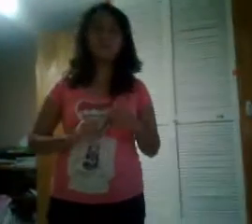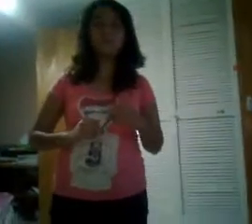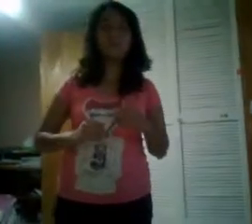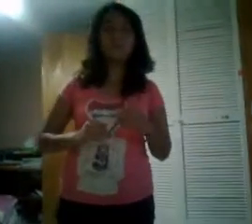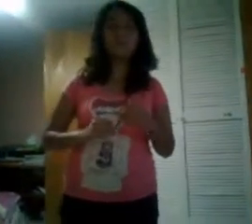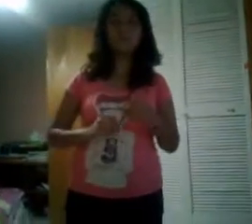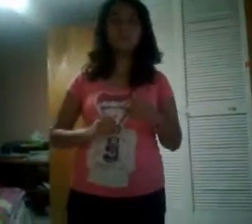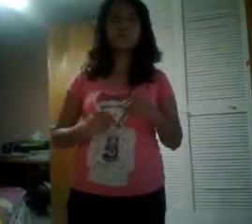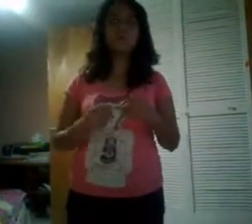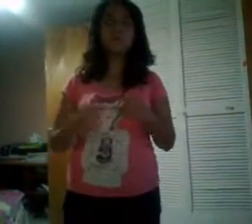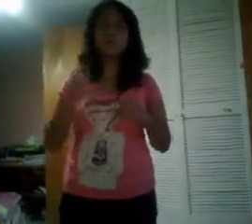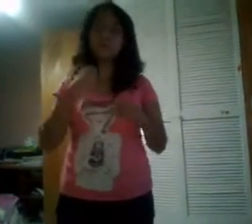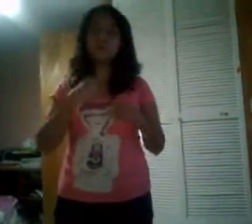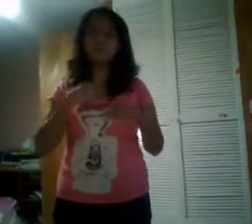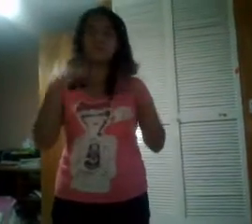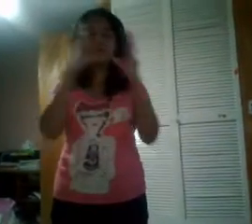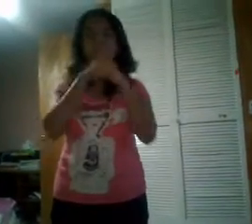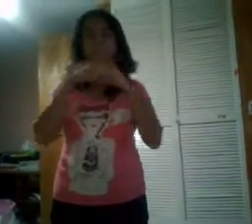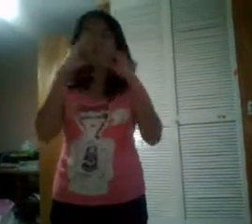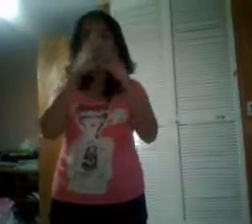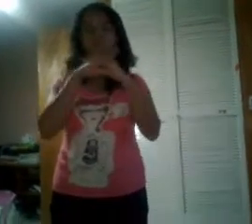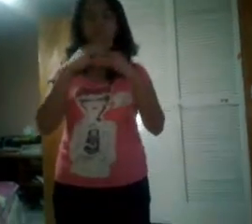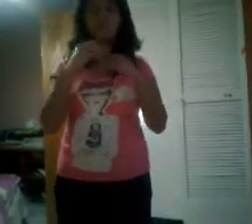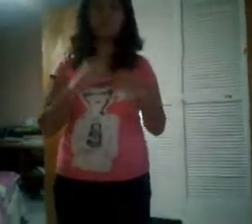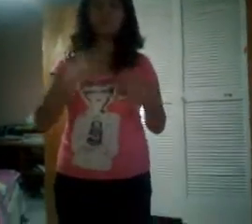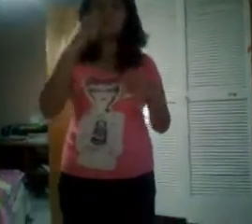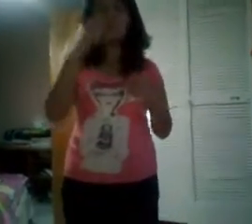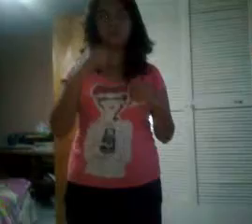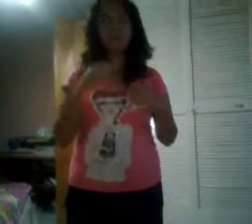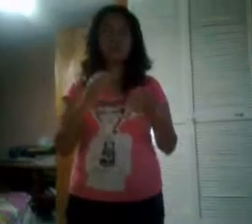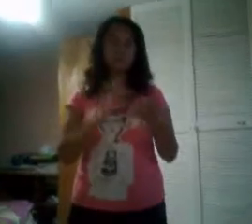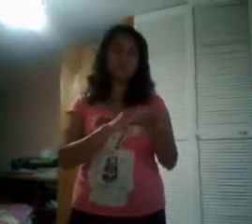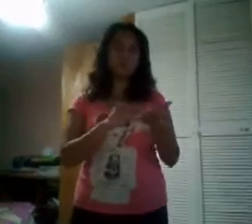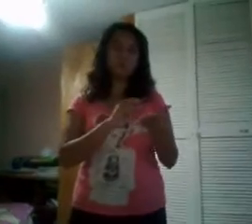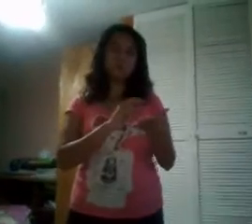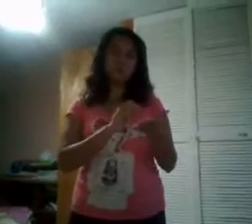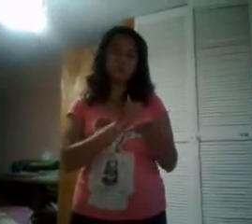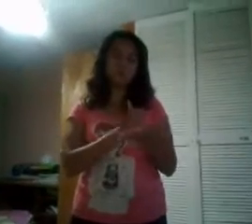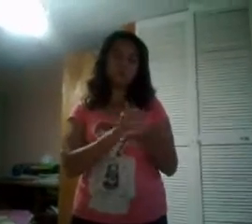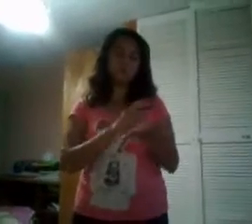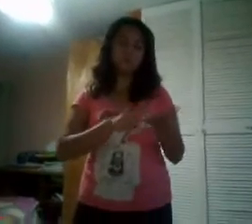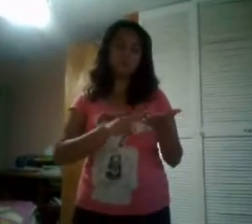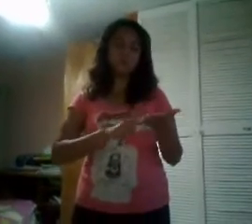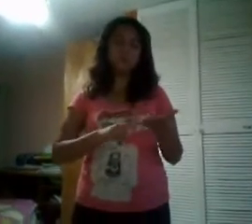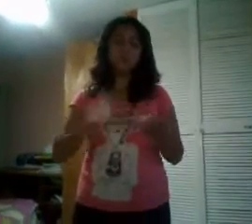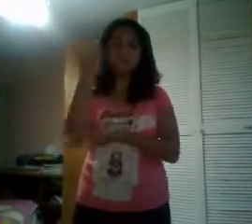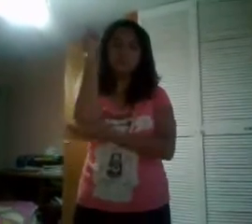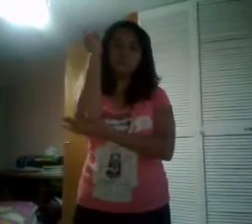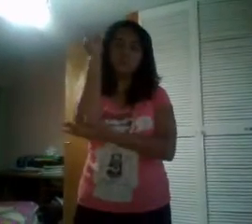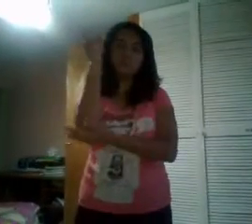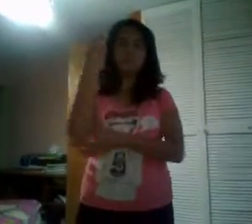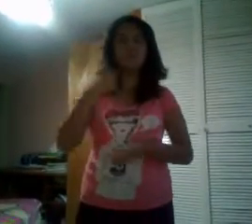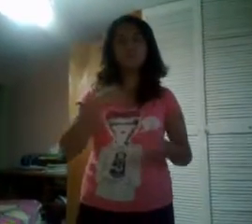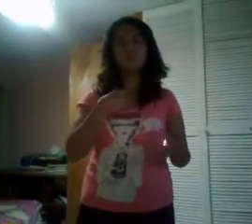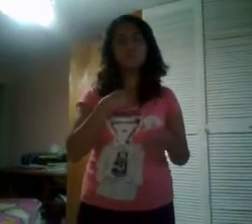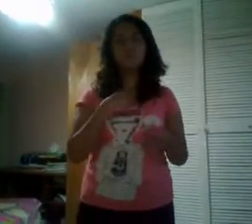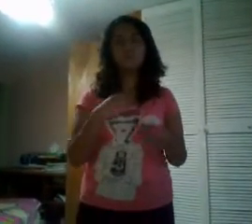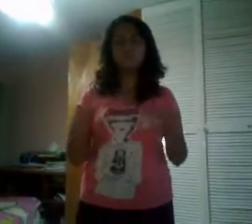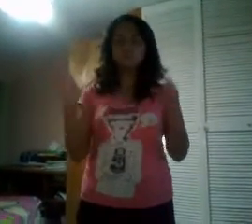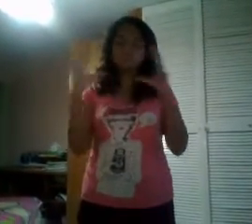Yo canto porque sea verde por ti, yo para que no me apague en el